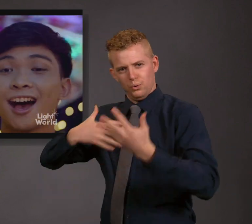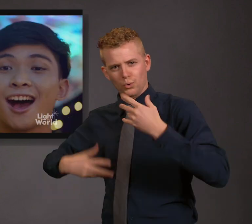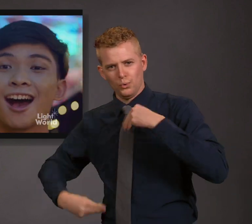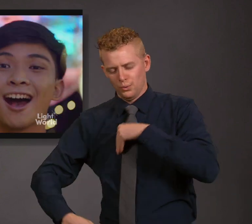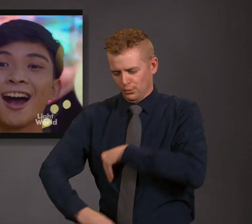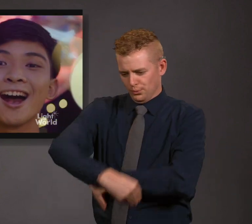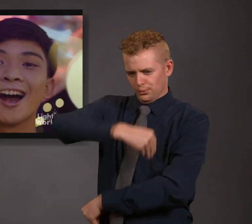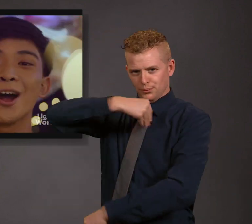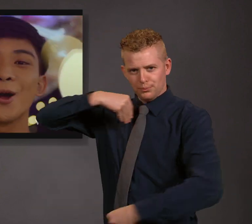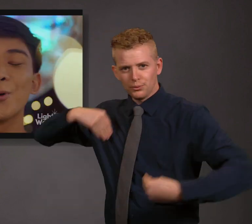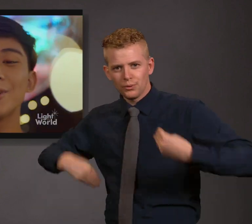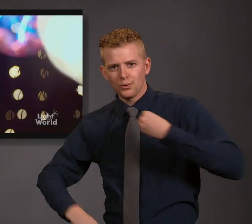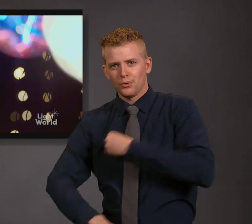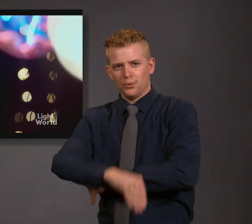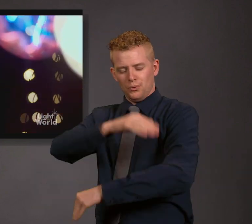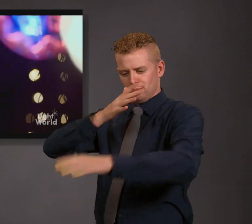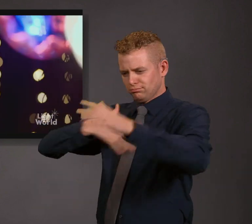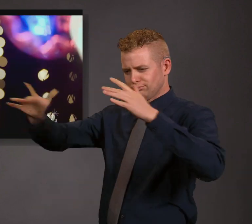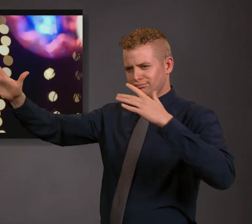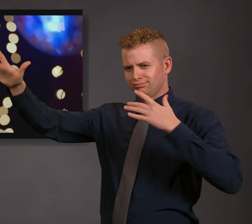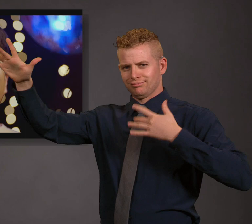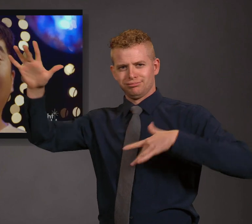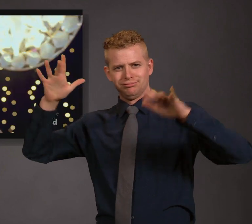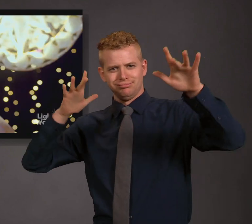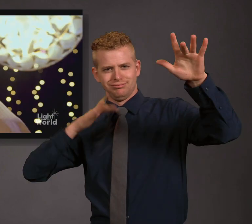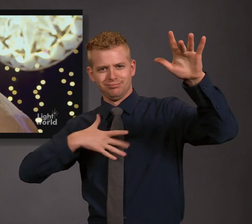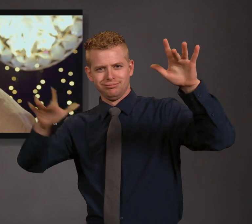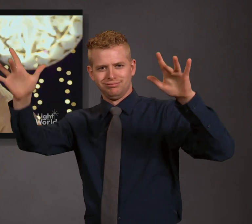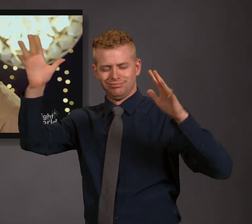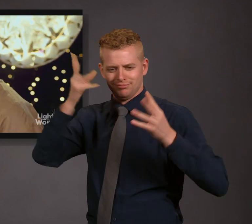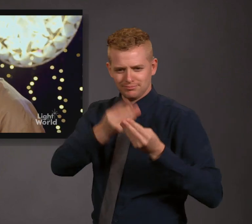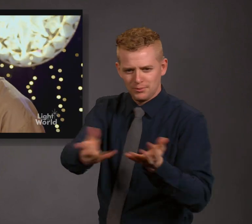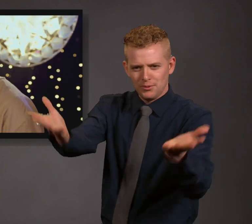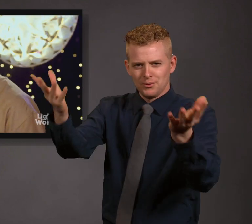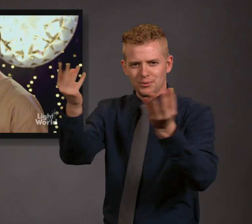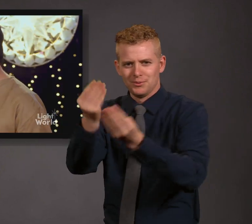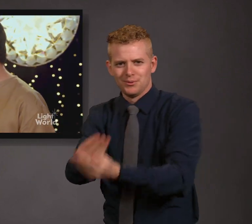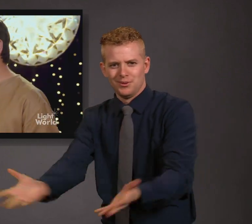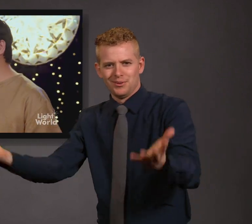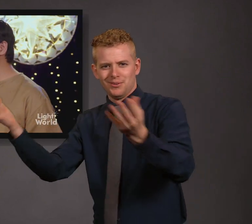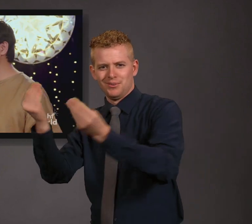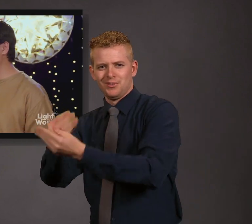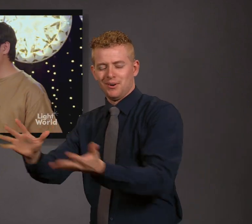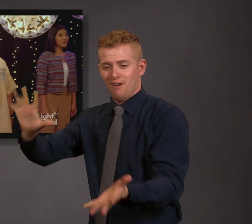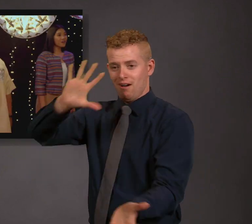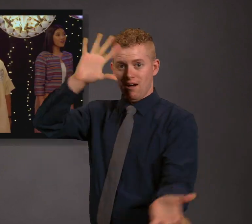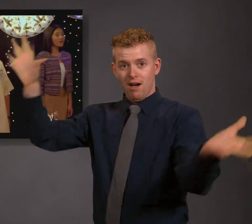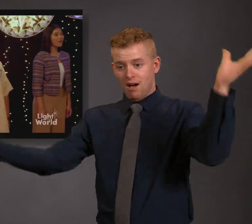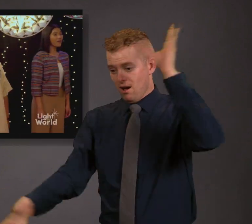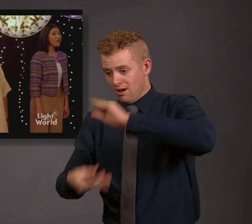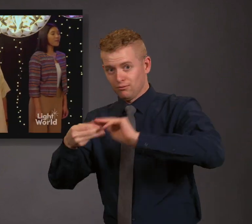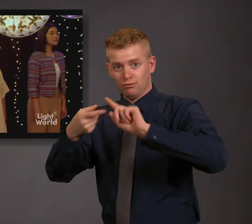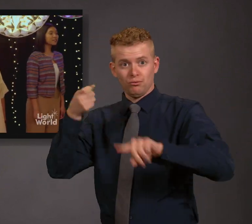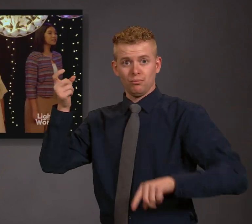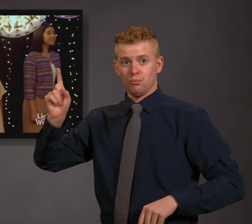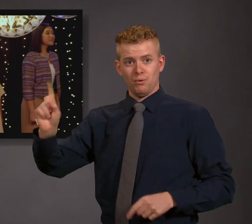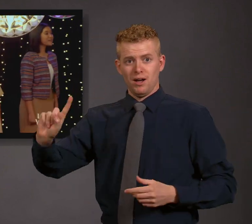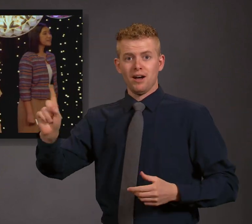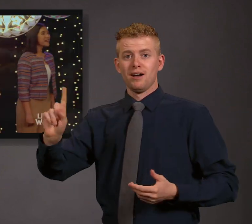Ang ilaw na nagmubula sa mga pusong